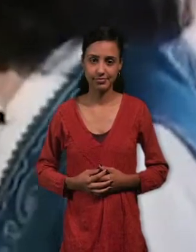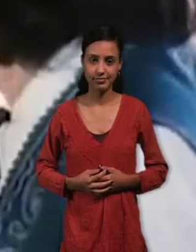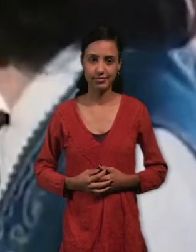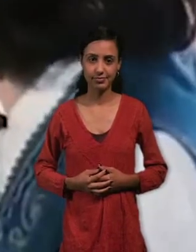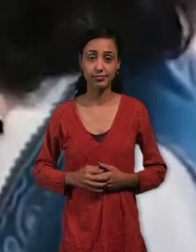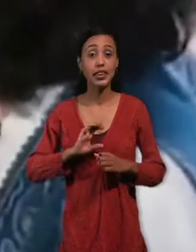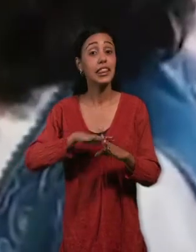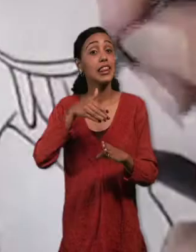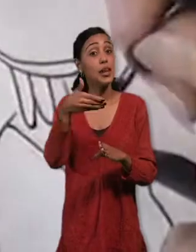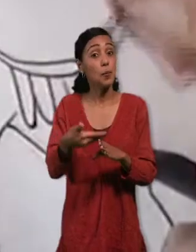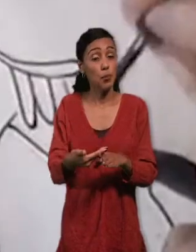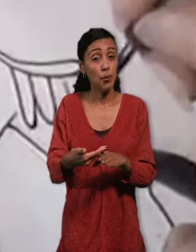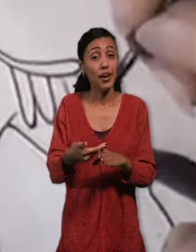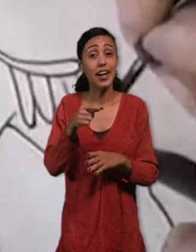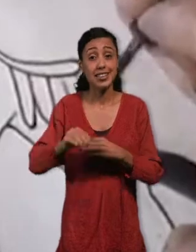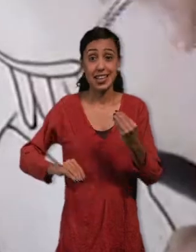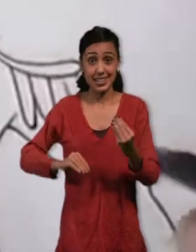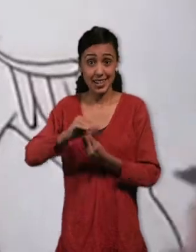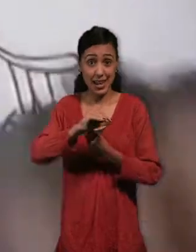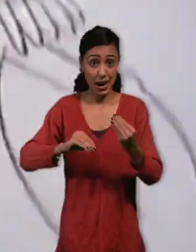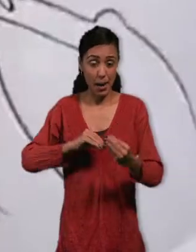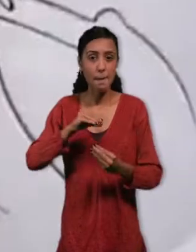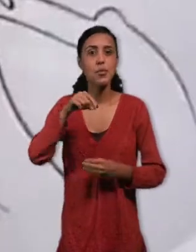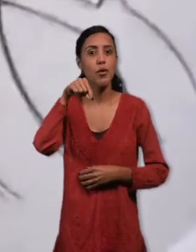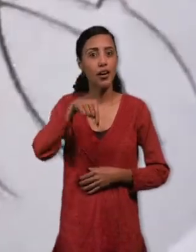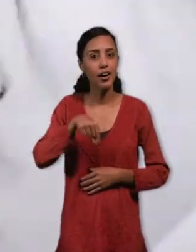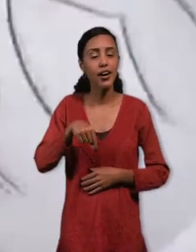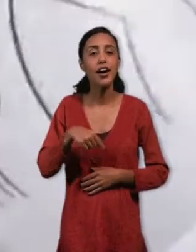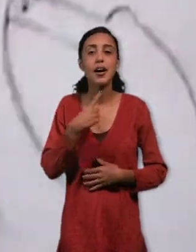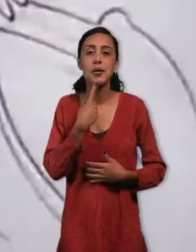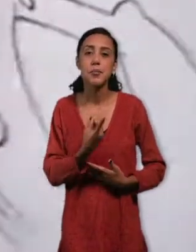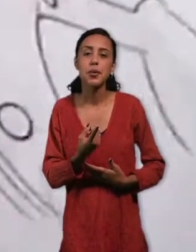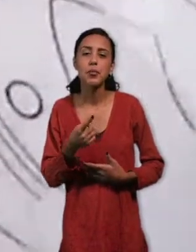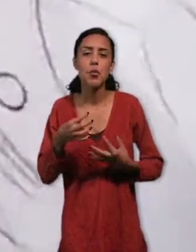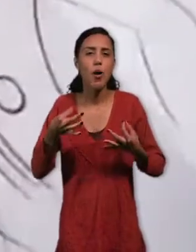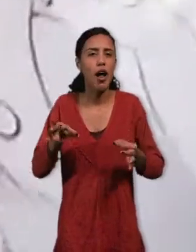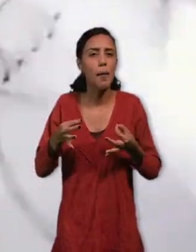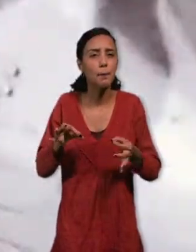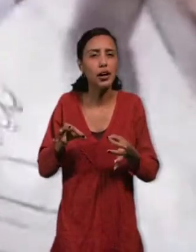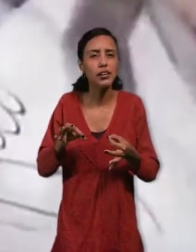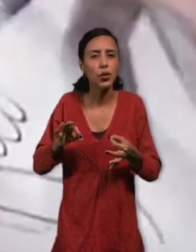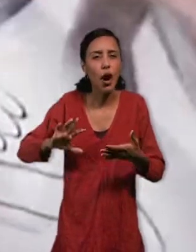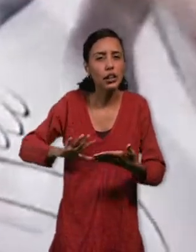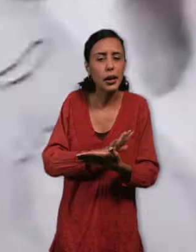Luego, esa secuencia sobre papel se pasaba a finas láminas de plástico transparente, que llamamos